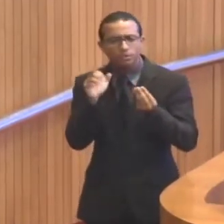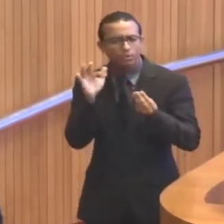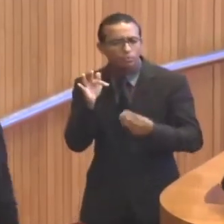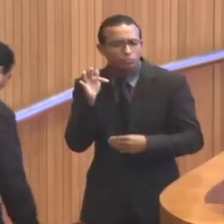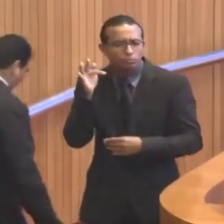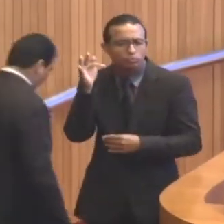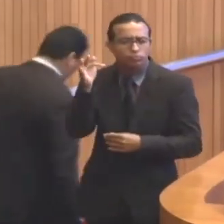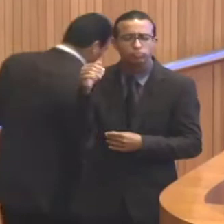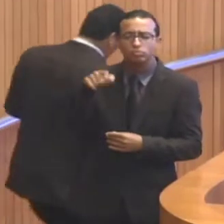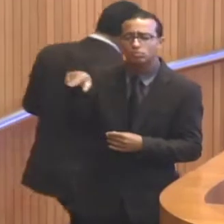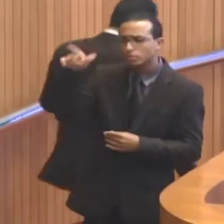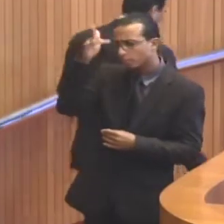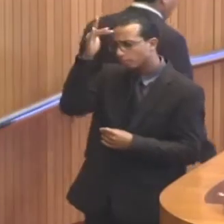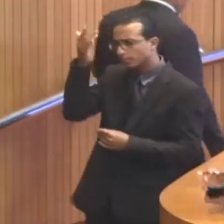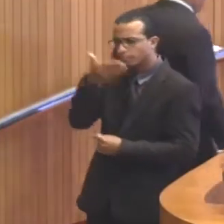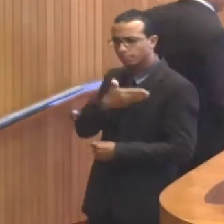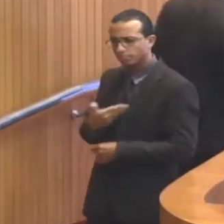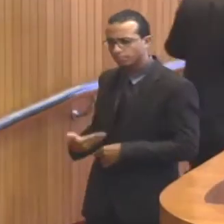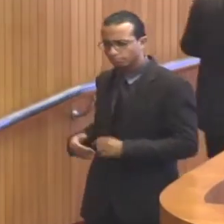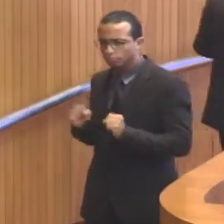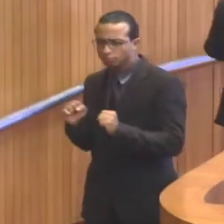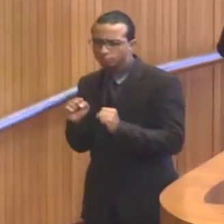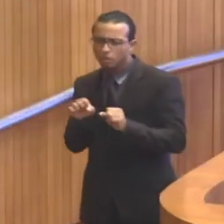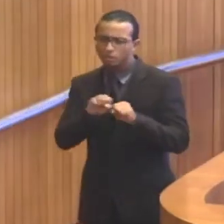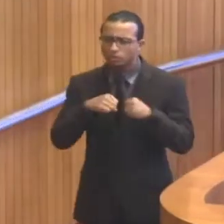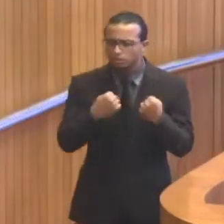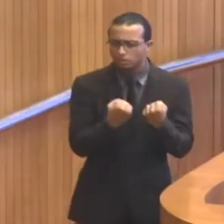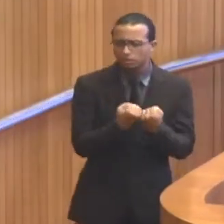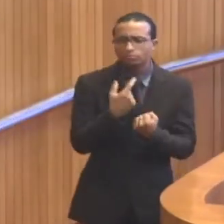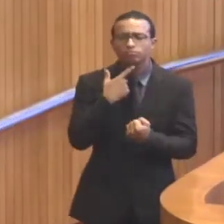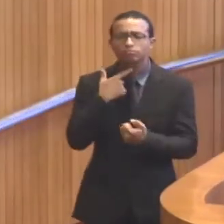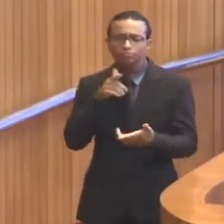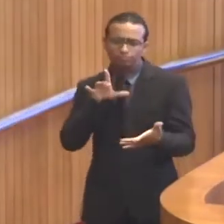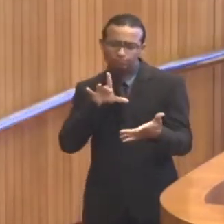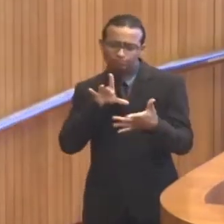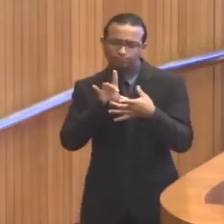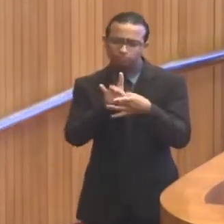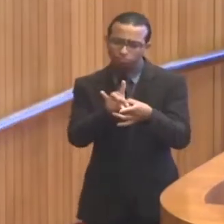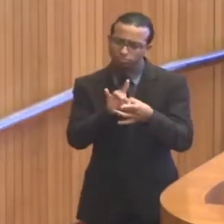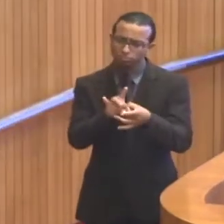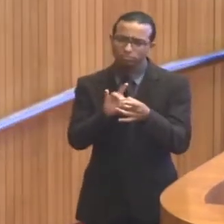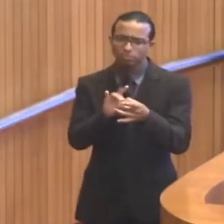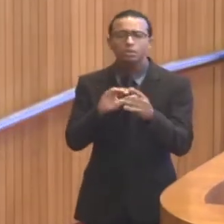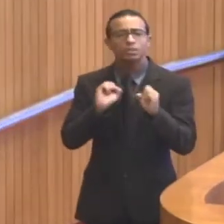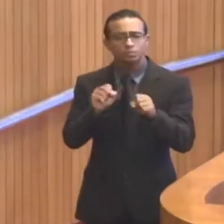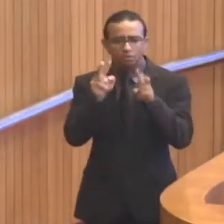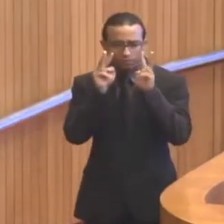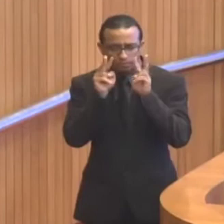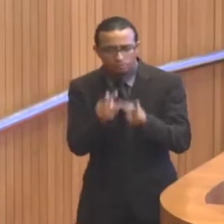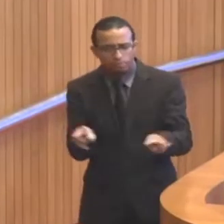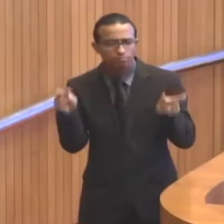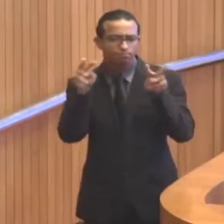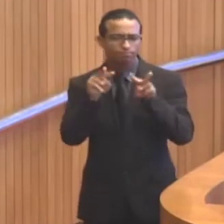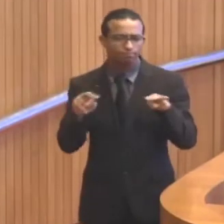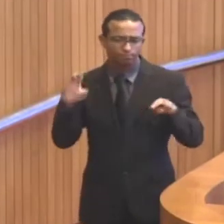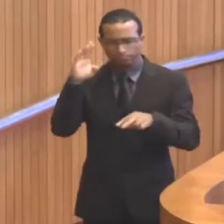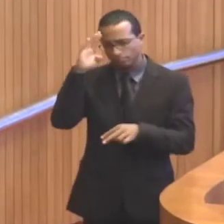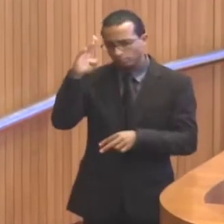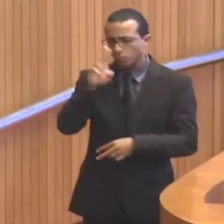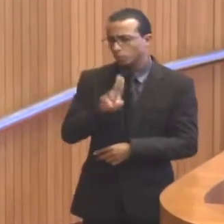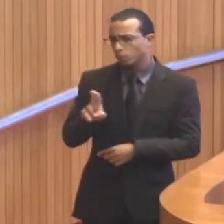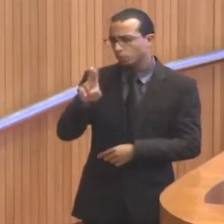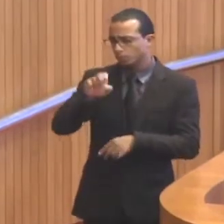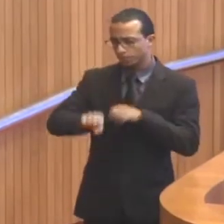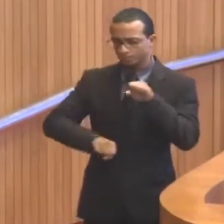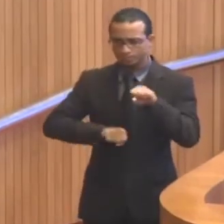que o poder público também se envolva, a sociedade e a gente possa dar mais atenção para o uso da